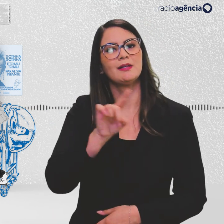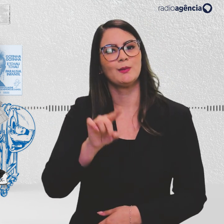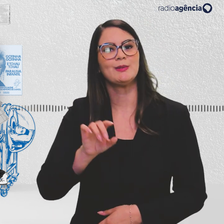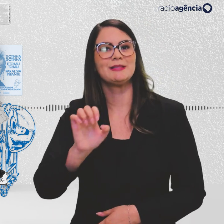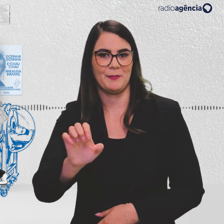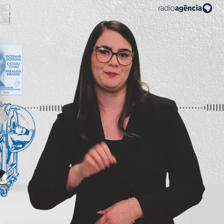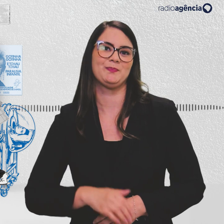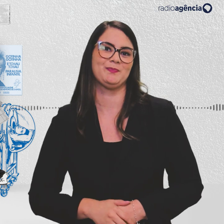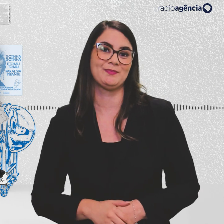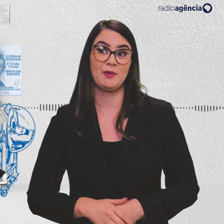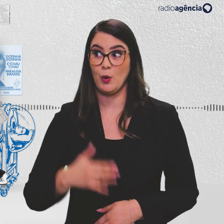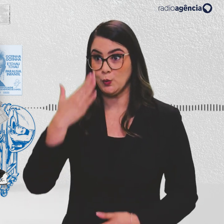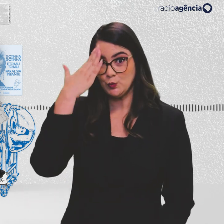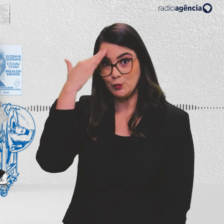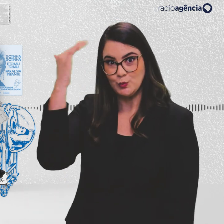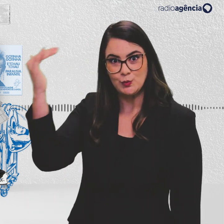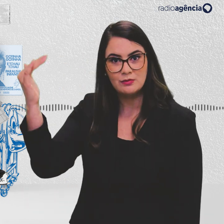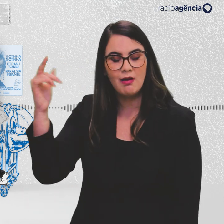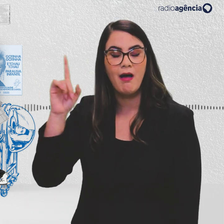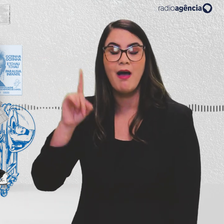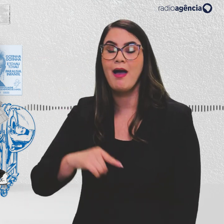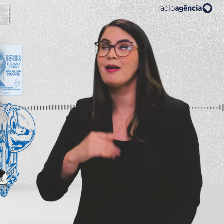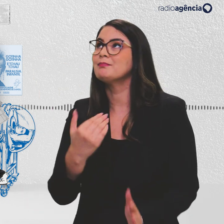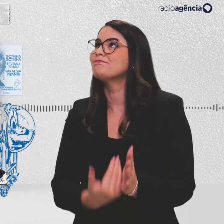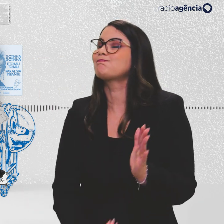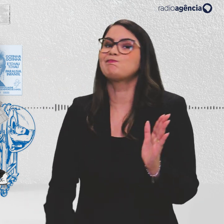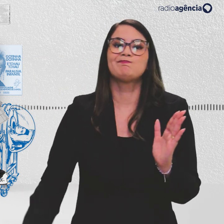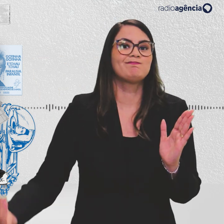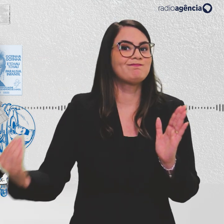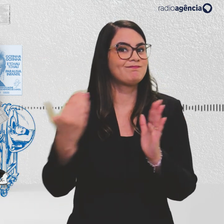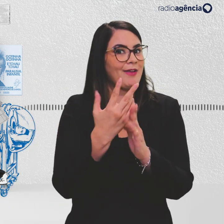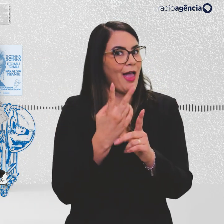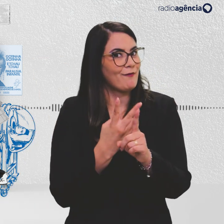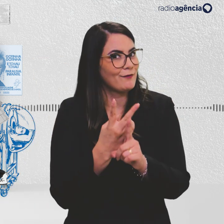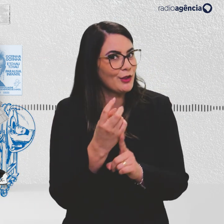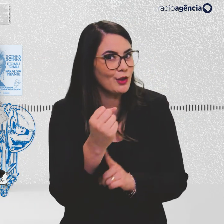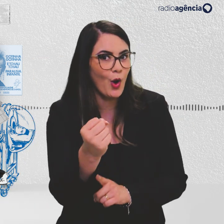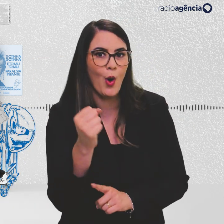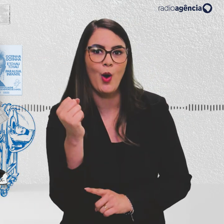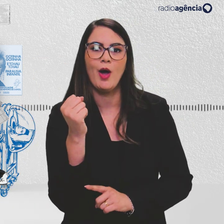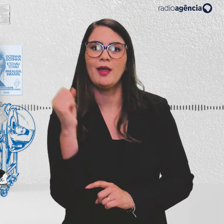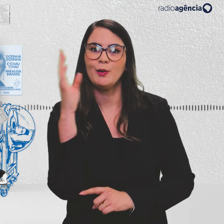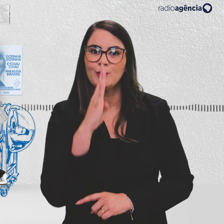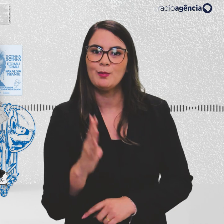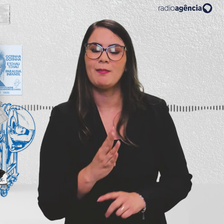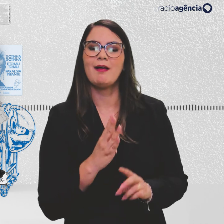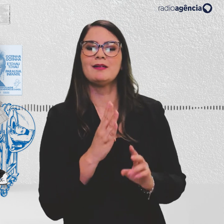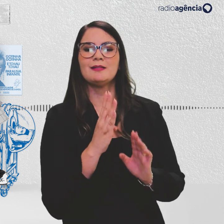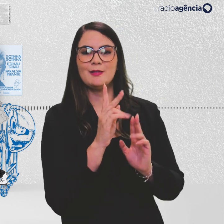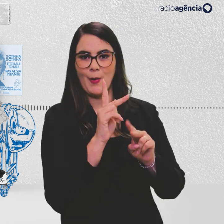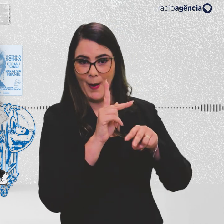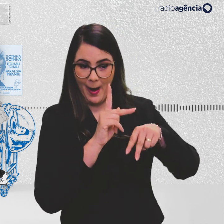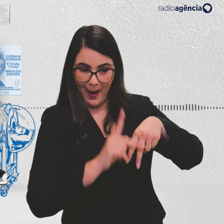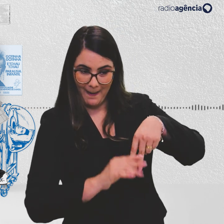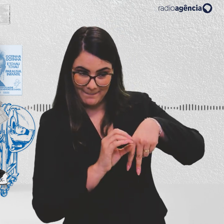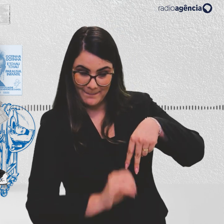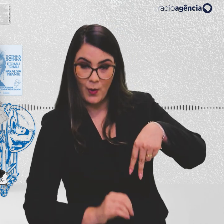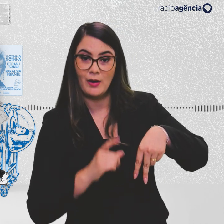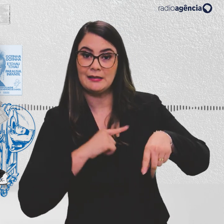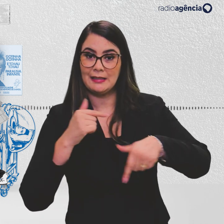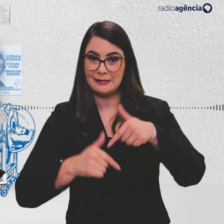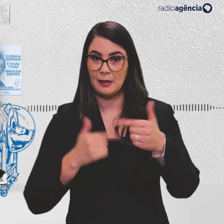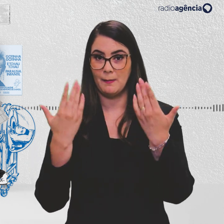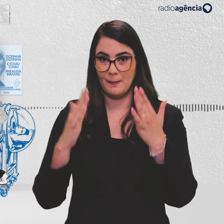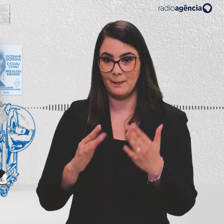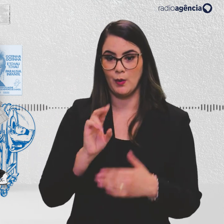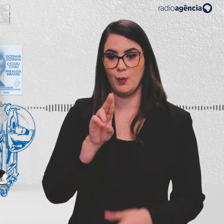O sucesso do personagem é considerado tão primordial para a vitória do Brasil contra Apólio que Darlan também fez trabalhos semelhantes para